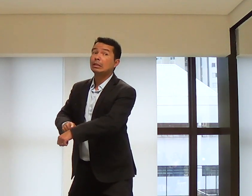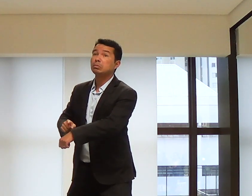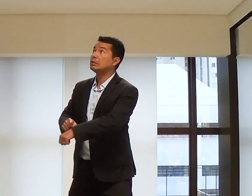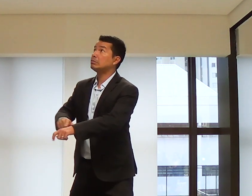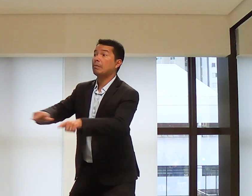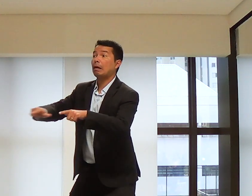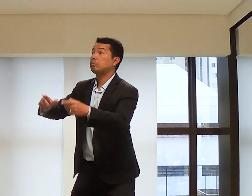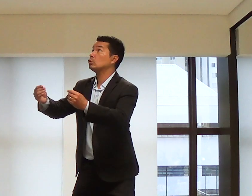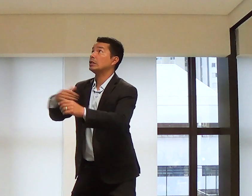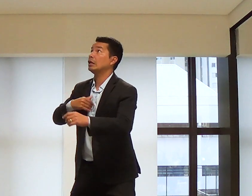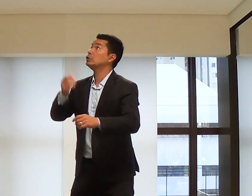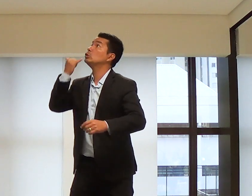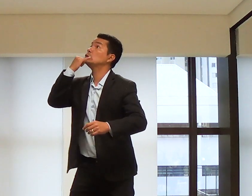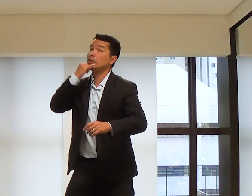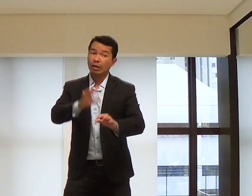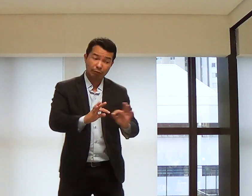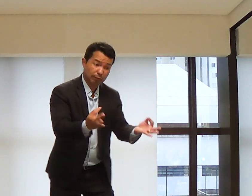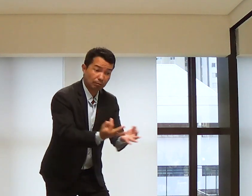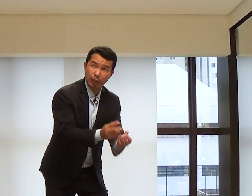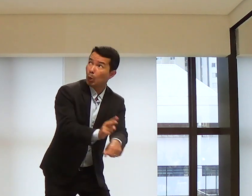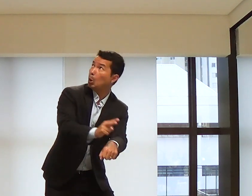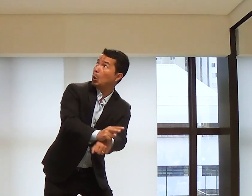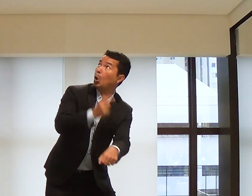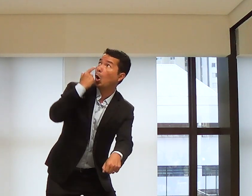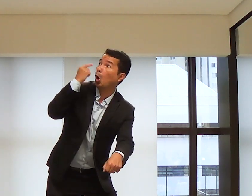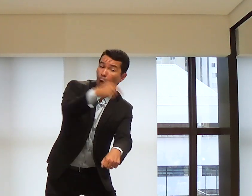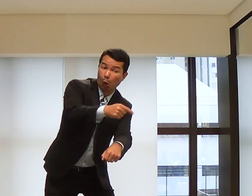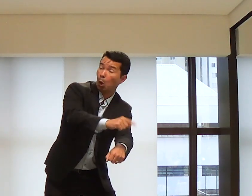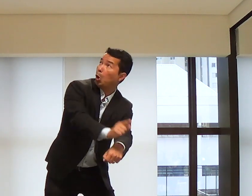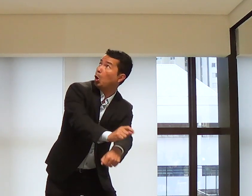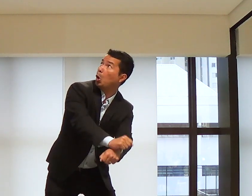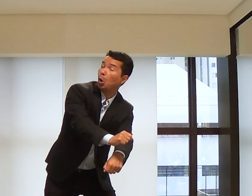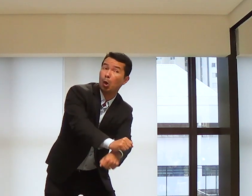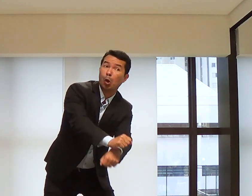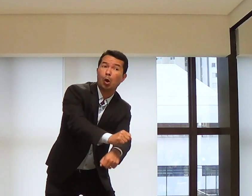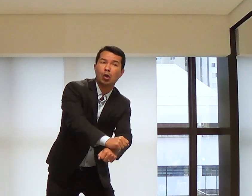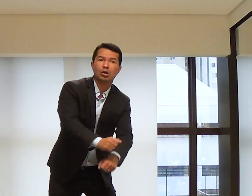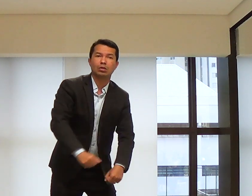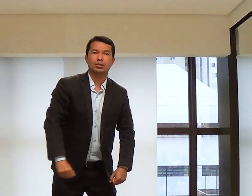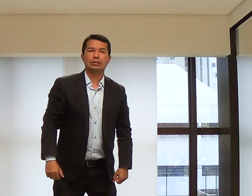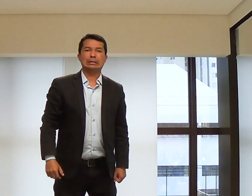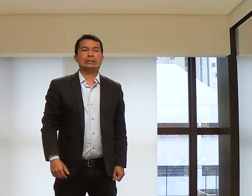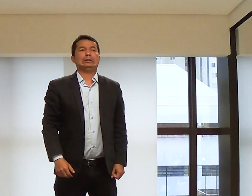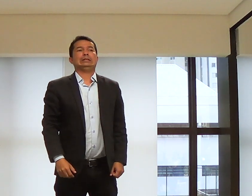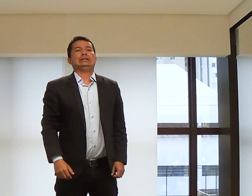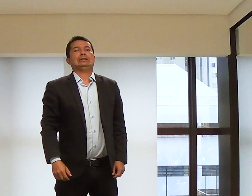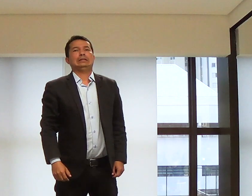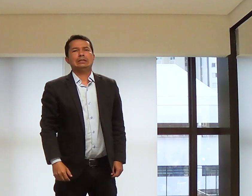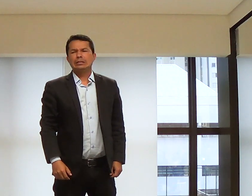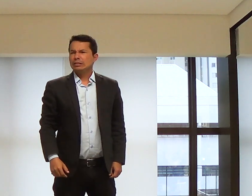dizer que não tenho tempo. ocupado. Tenho que cuidar da minha família. Ou algo assim.